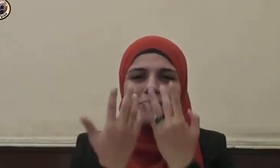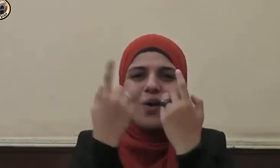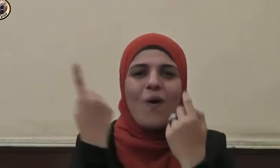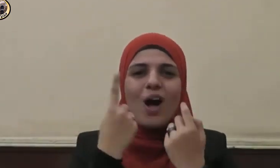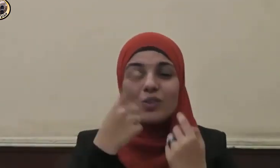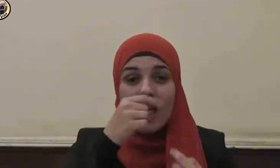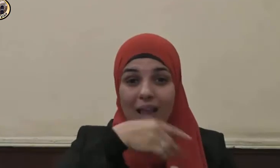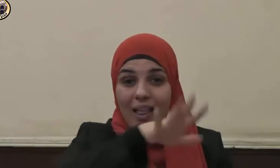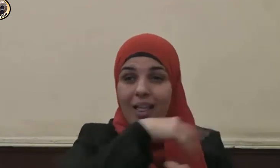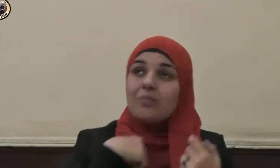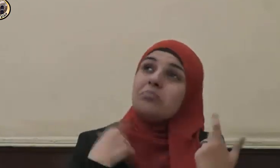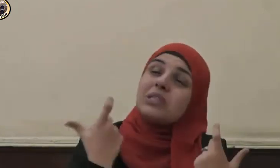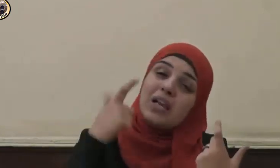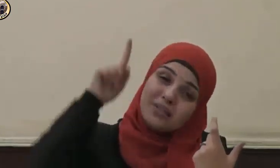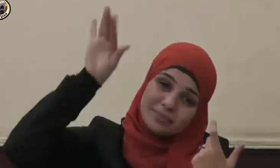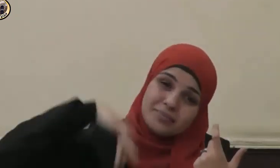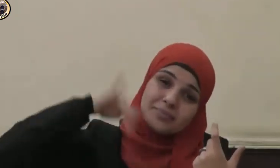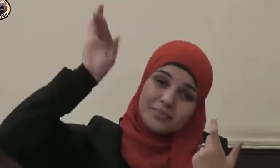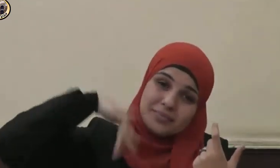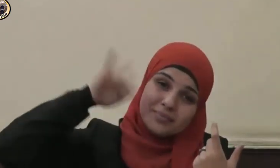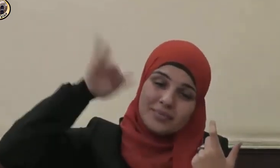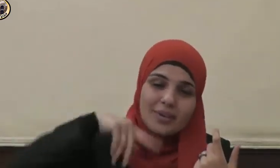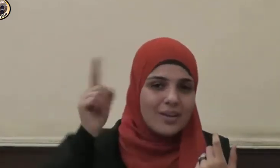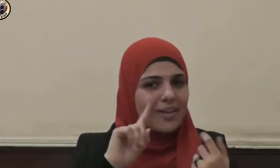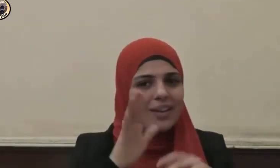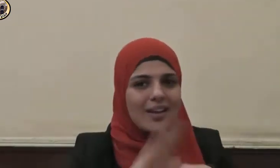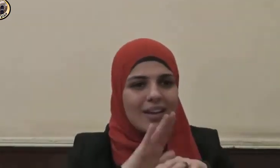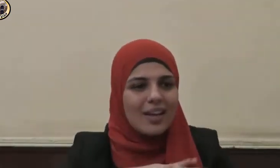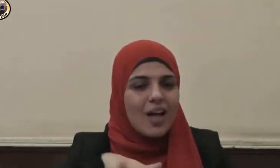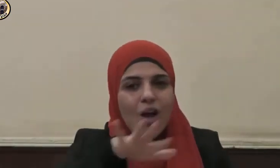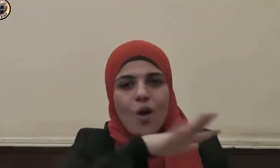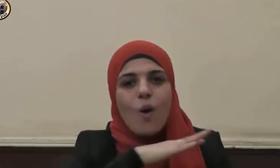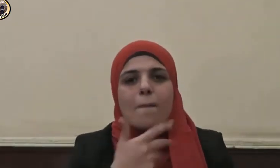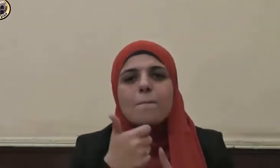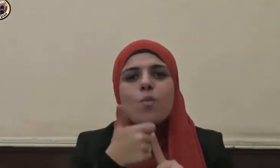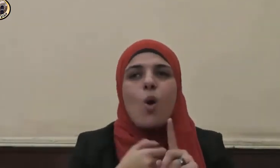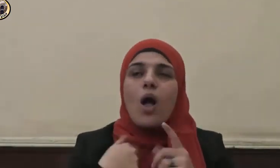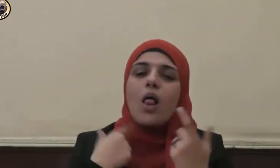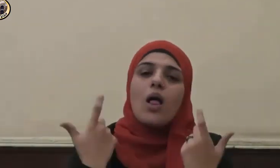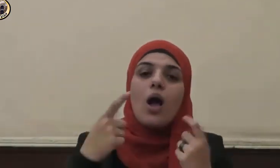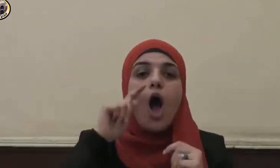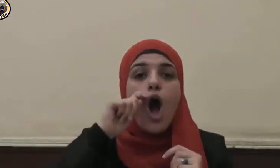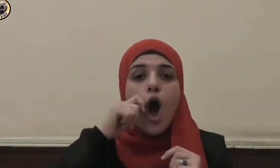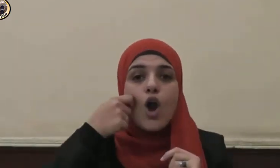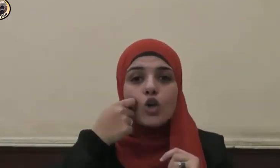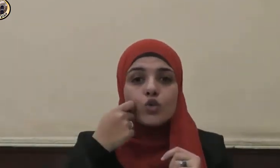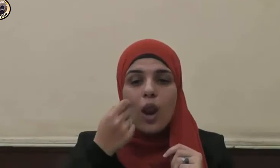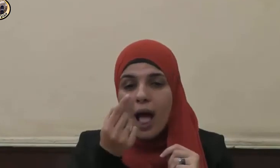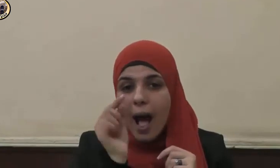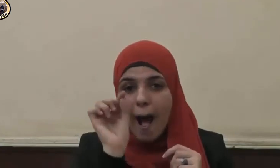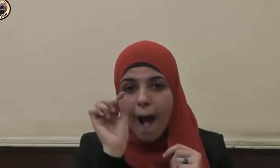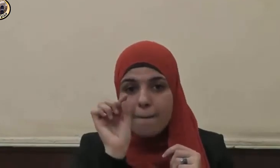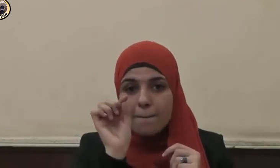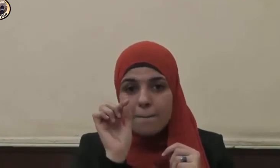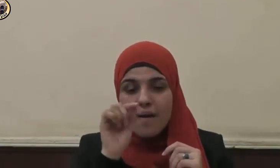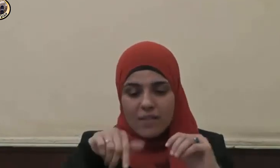ألا أخبركم بالمتوكلين رجل ألقى حبة في بطن الأرض